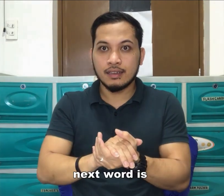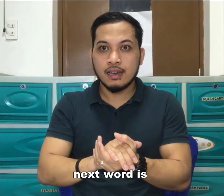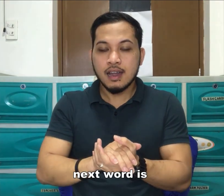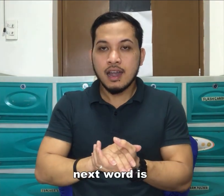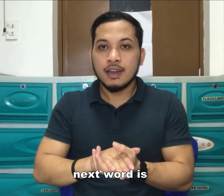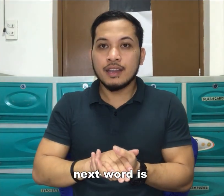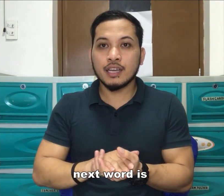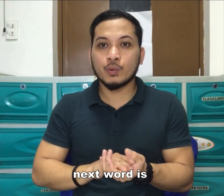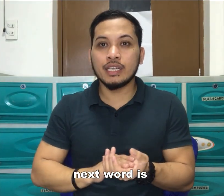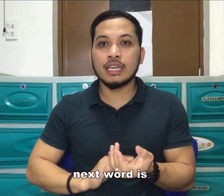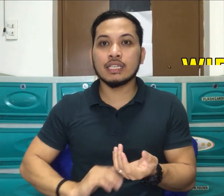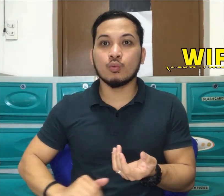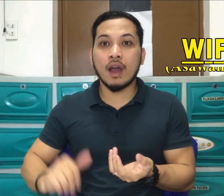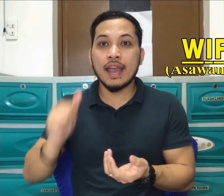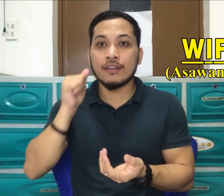Next word is wife.